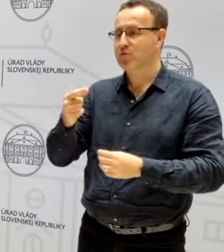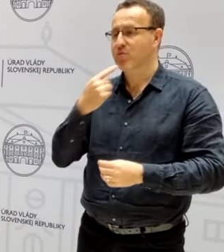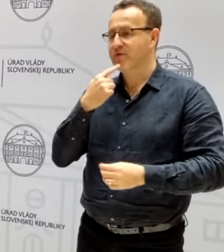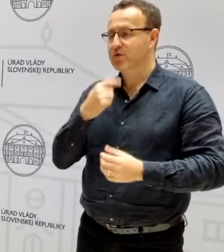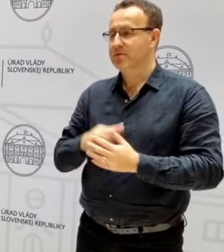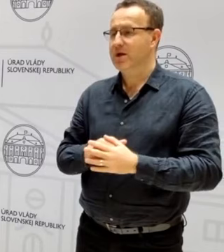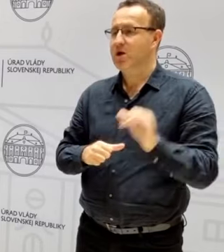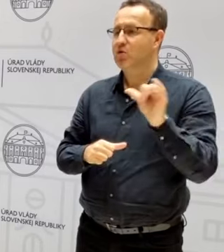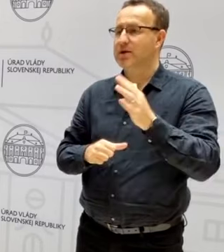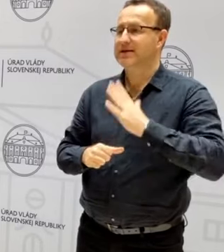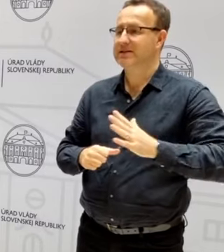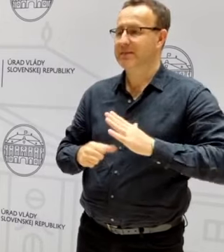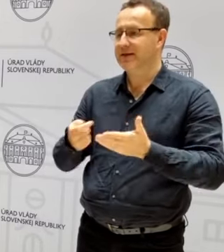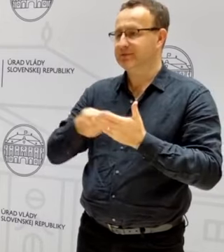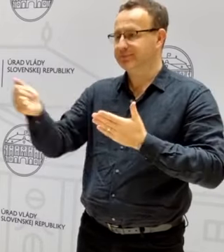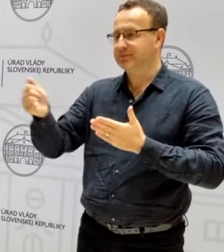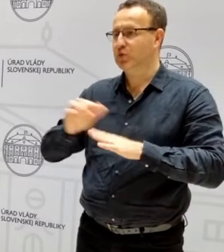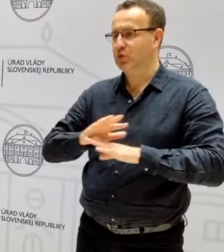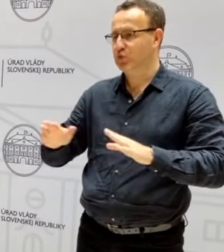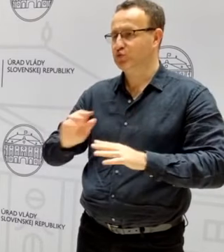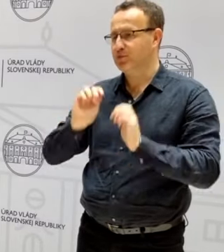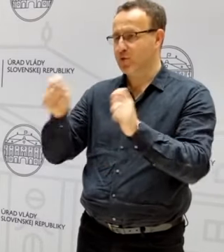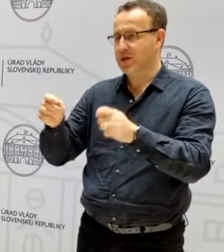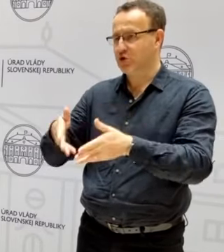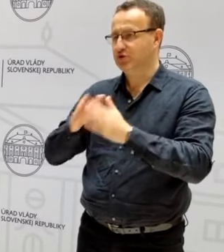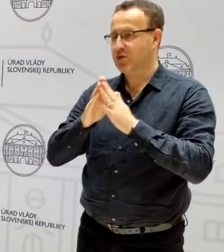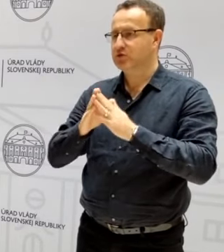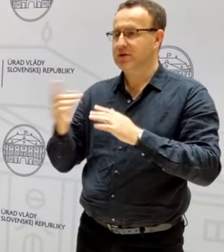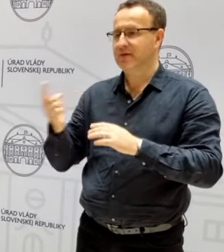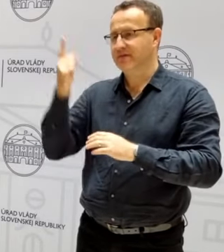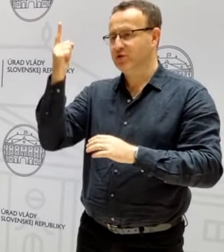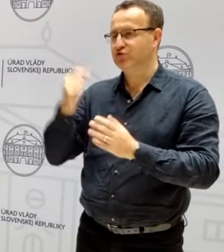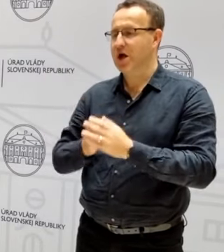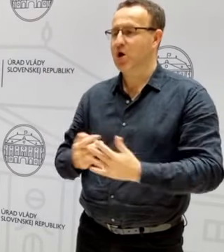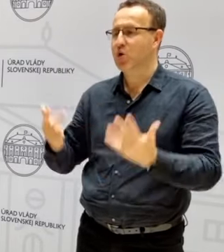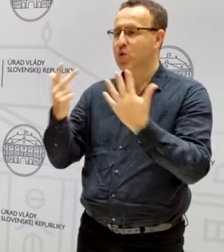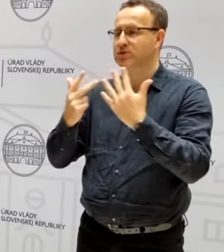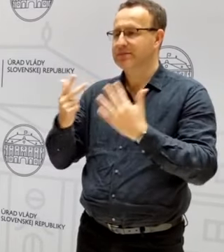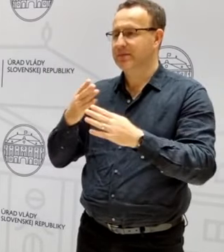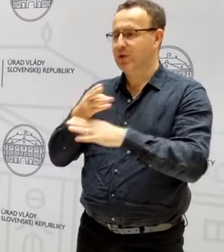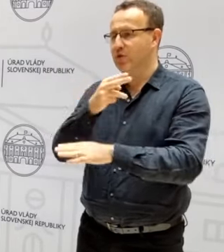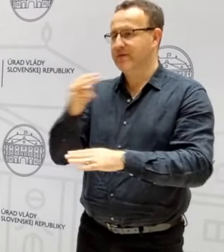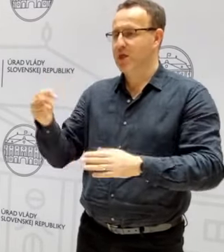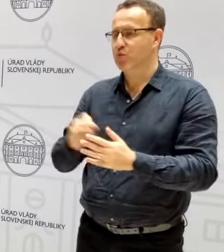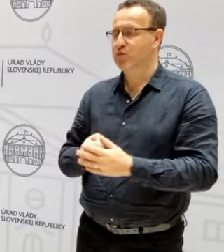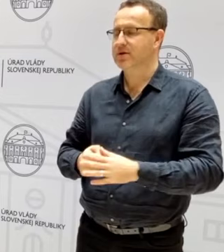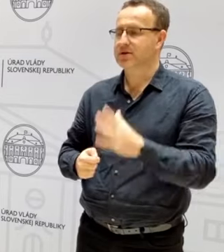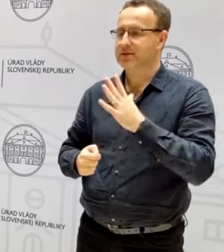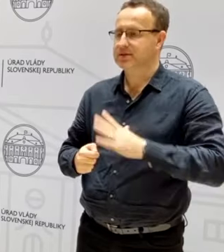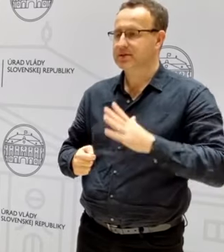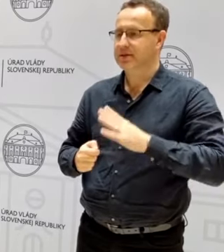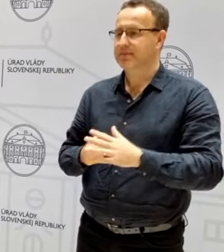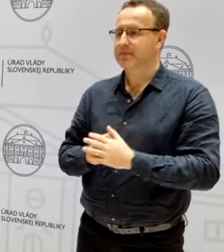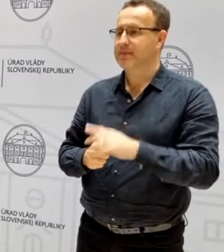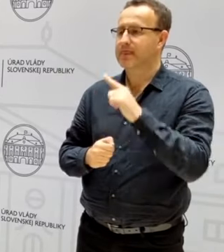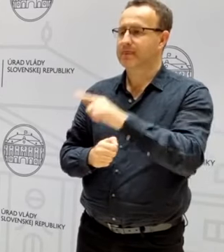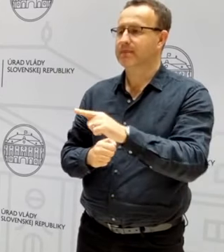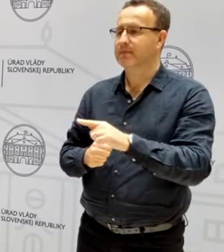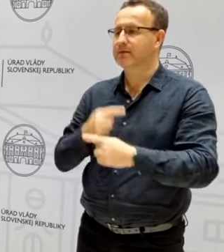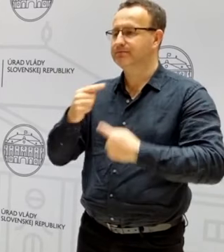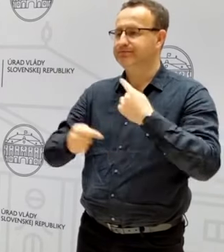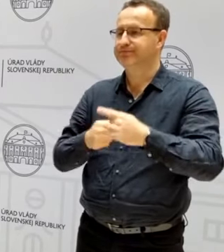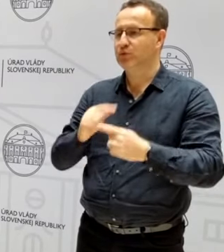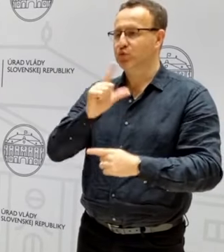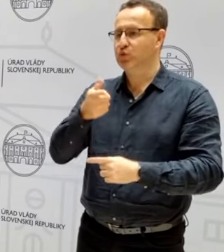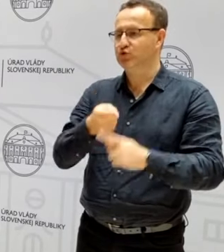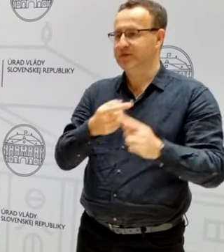hovoríme, ktoré chceme vyplatiť, kde už sú podané žiadosti, je vo výške 80 miliónov eur, ktoré chceme sprocesovať v